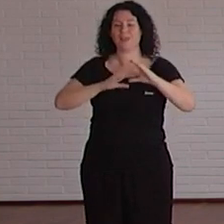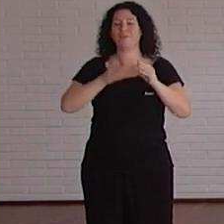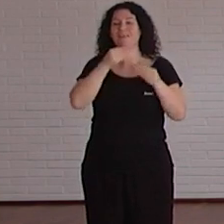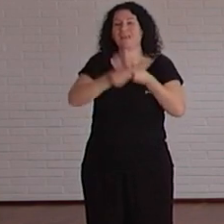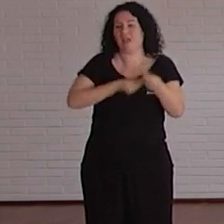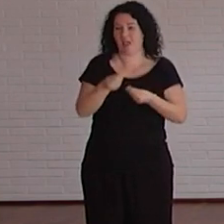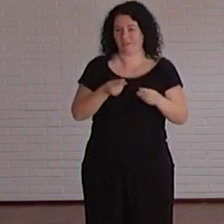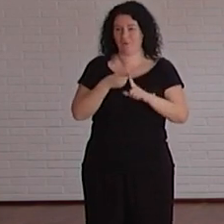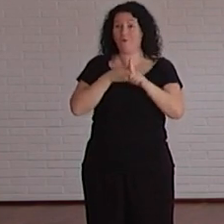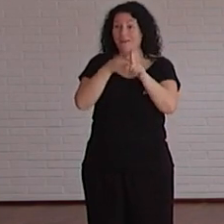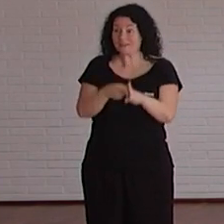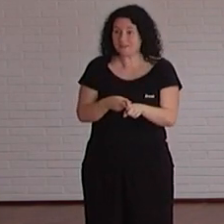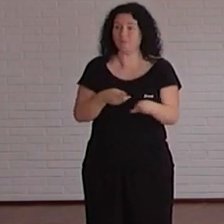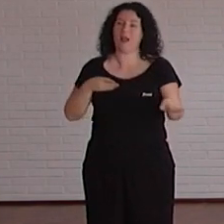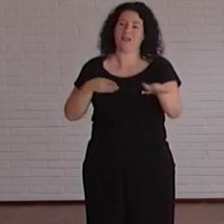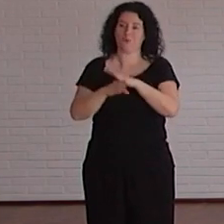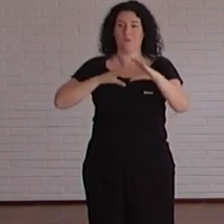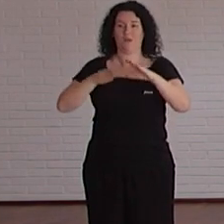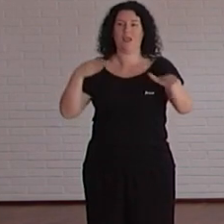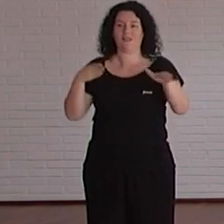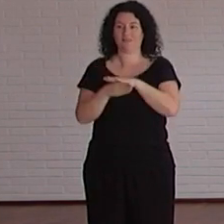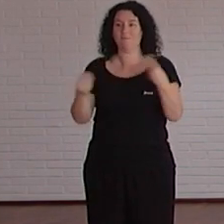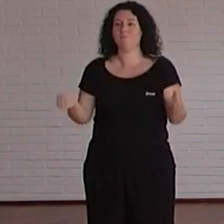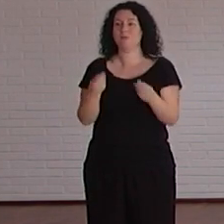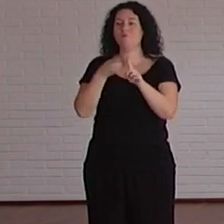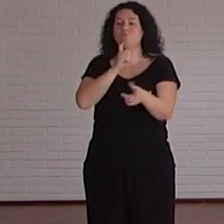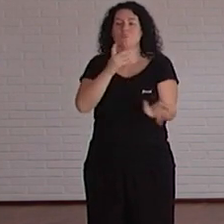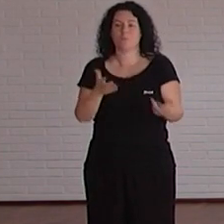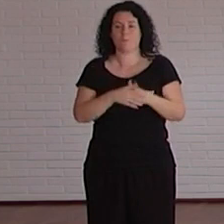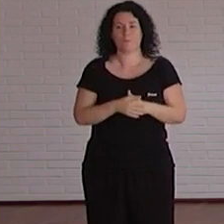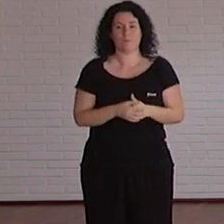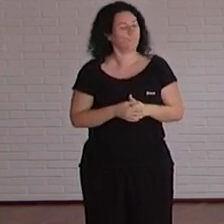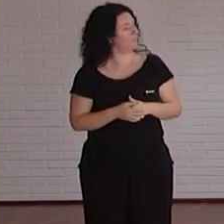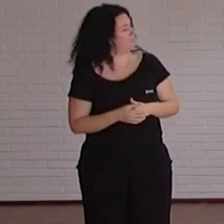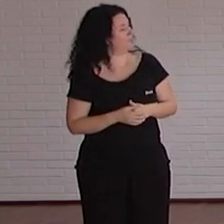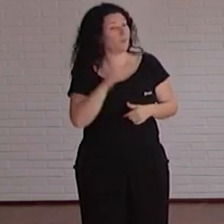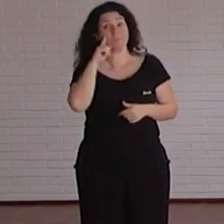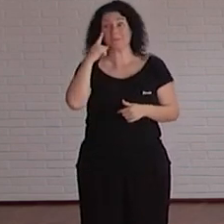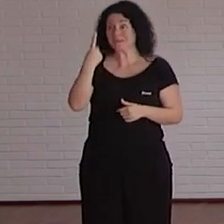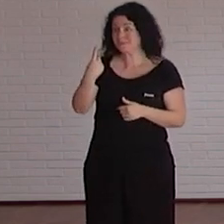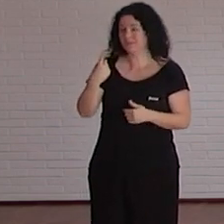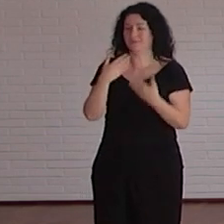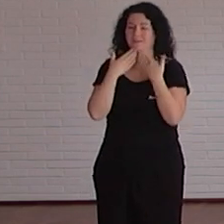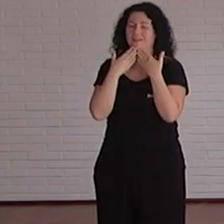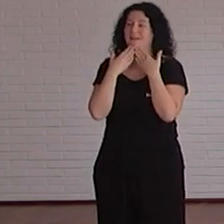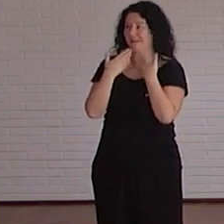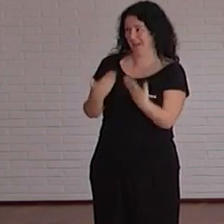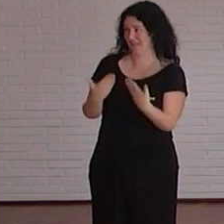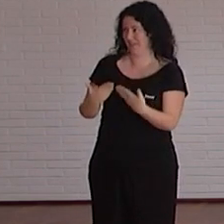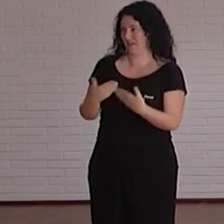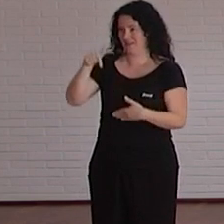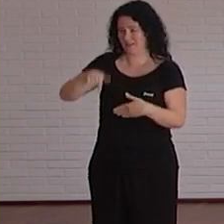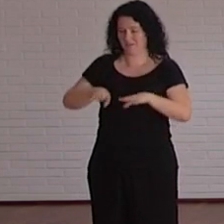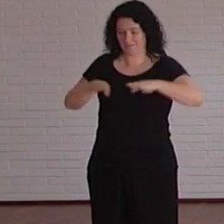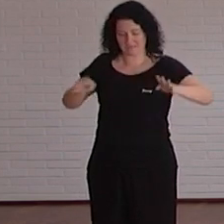mejorar la accesibilidad y la comunicación accesible en la Universidad de Alicante? Bueno pues yo en primer lugar quería agradeceros también la invitación a esta